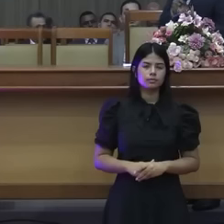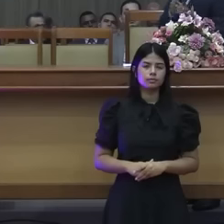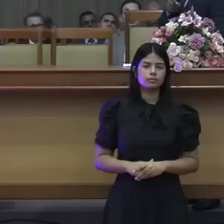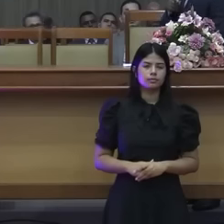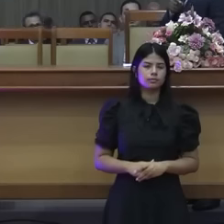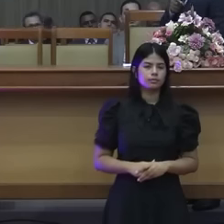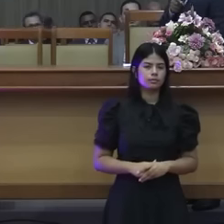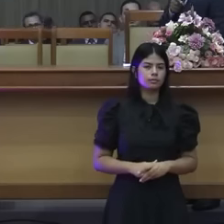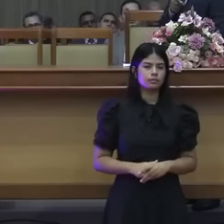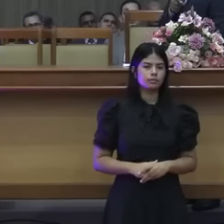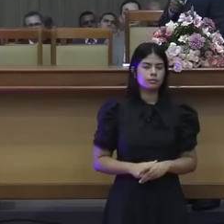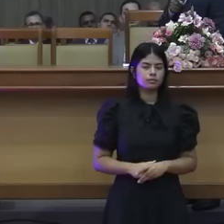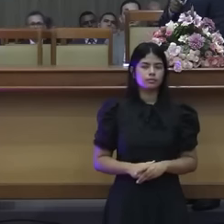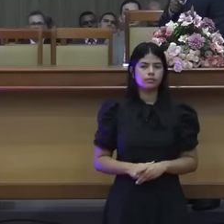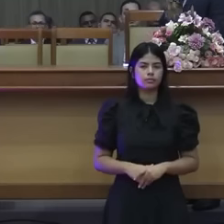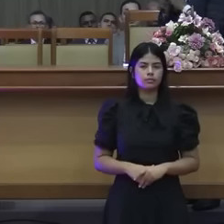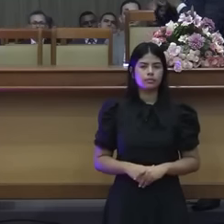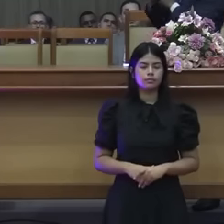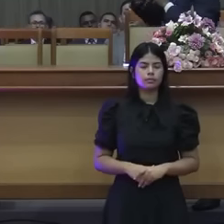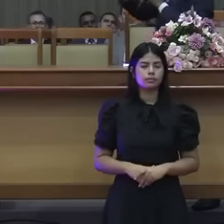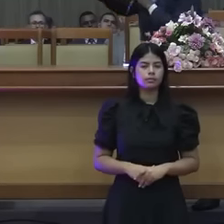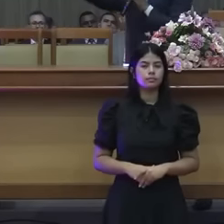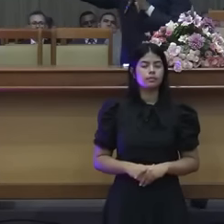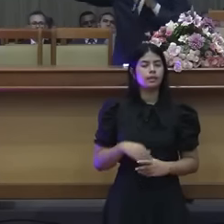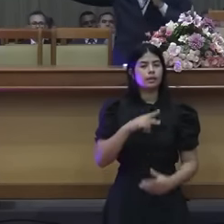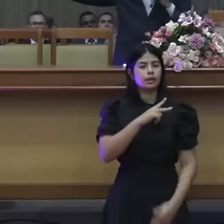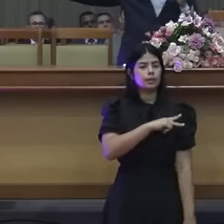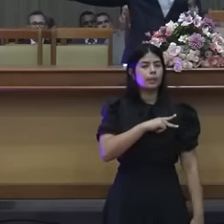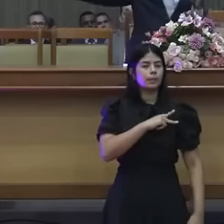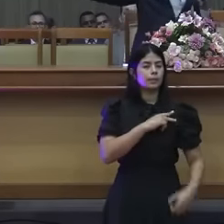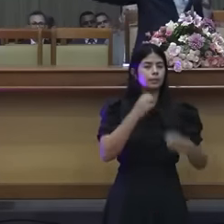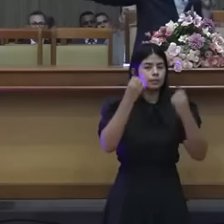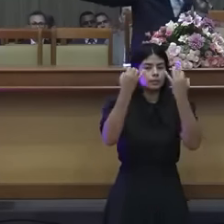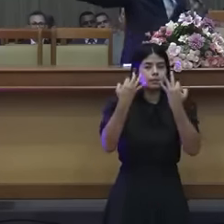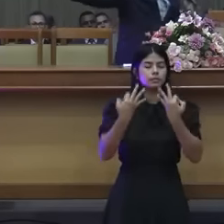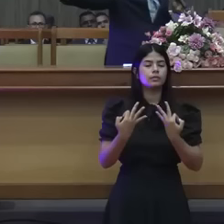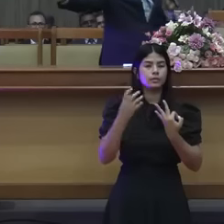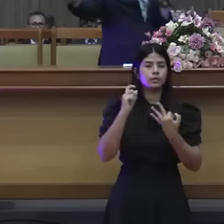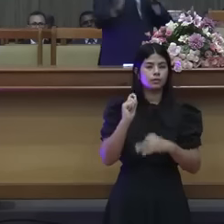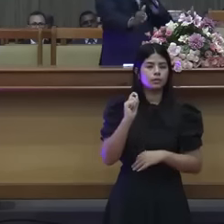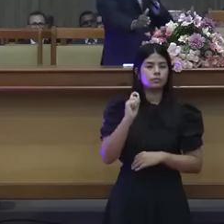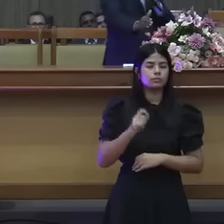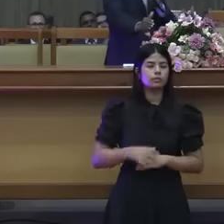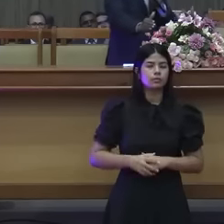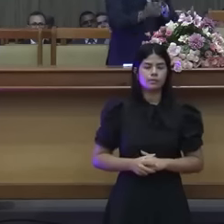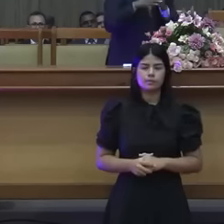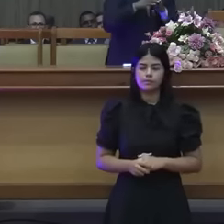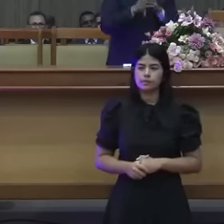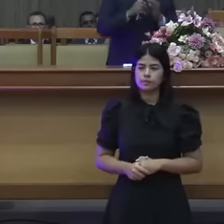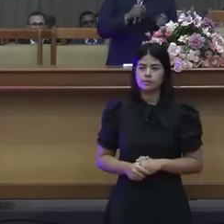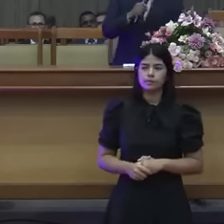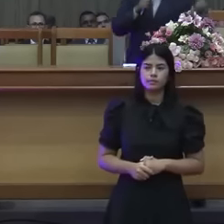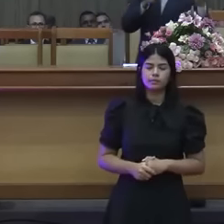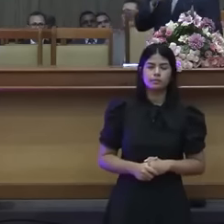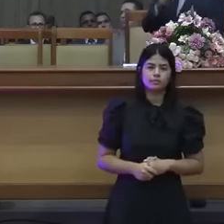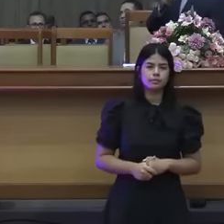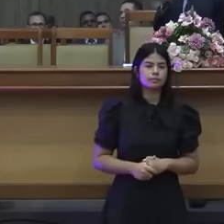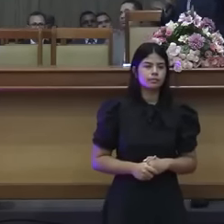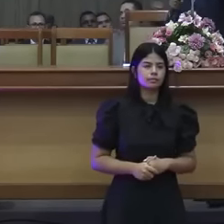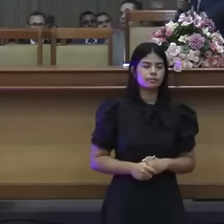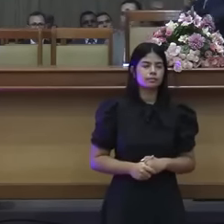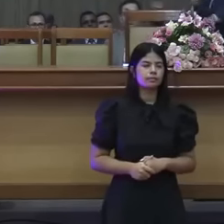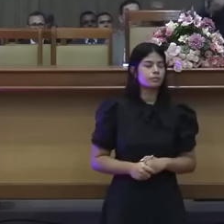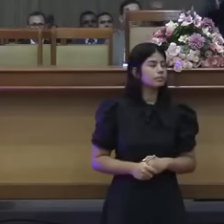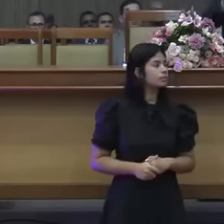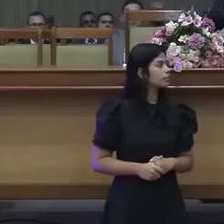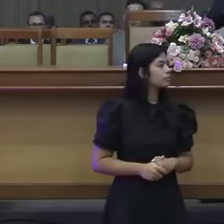e no teu corpo. Então, Paulo diz, tudo pode ser lícito, mas nem tudo convém. E há coisas que há